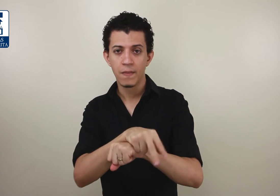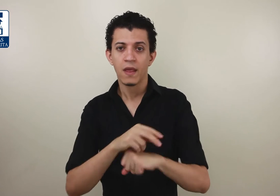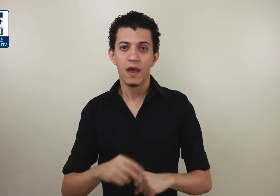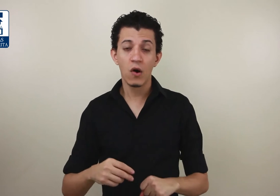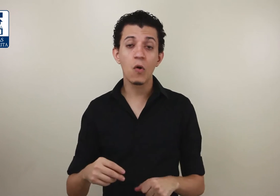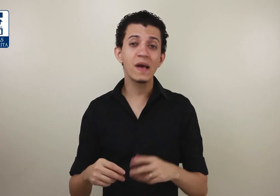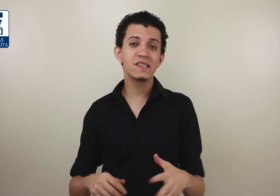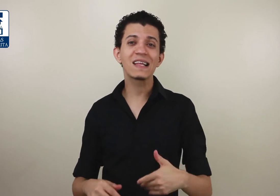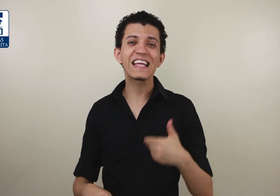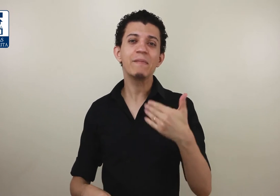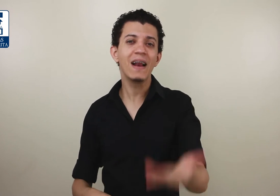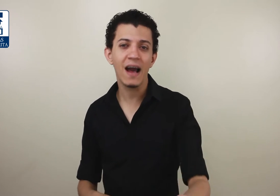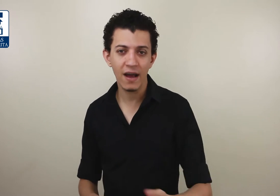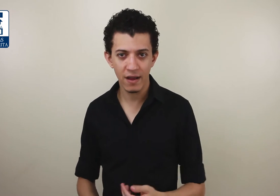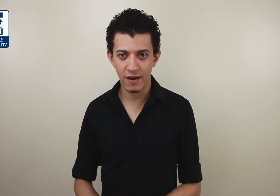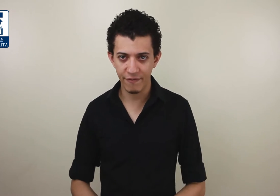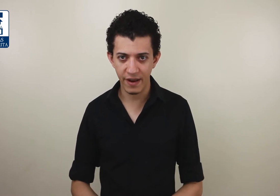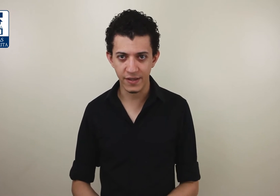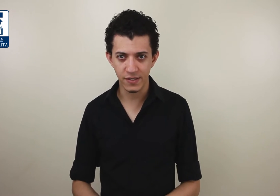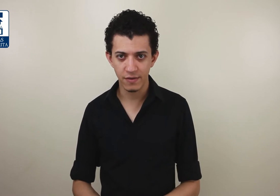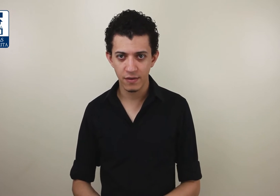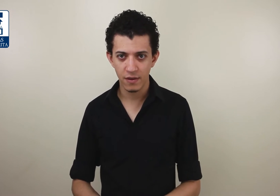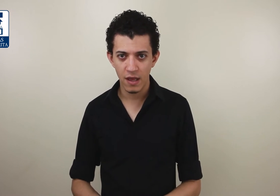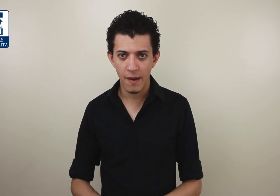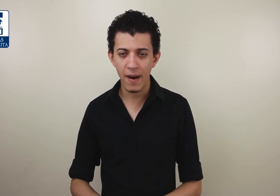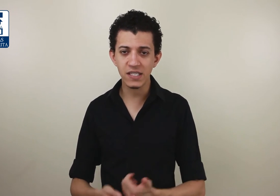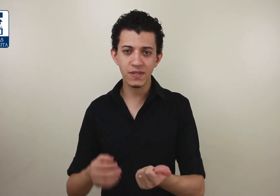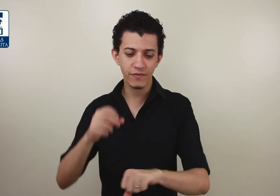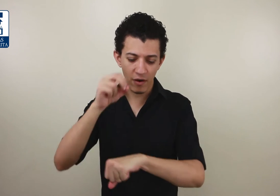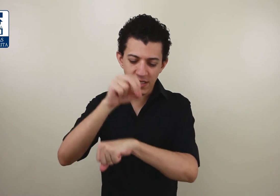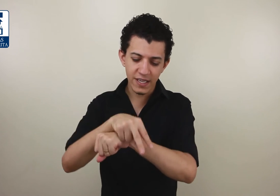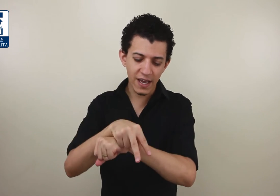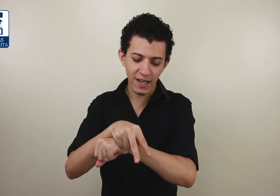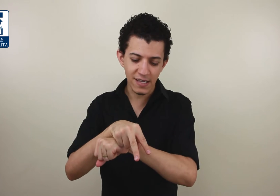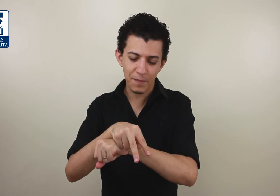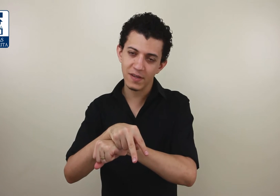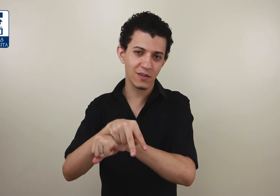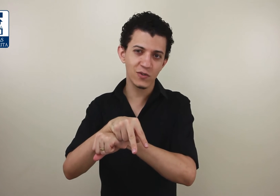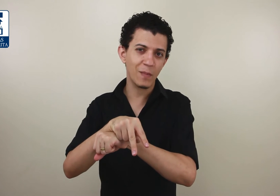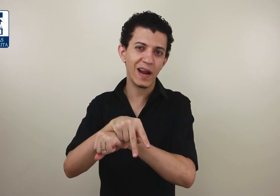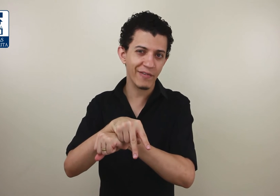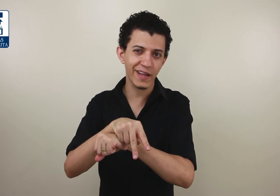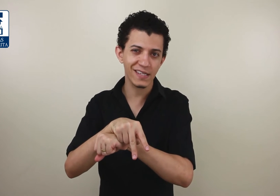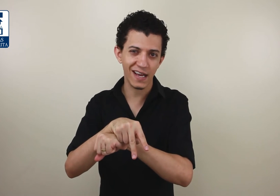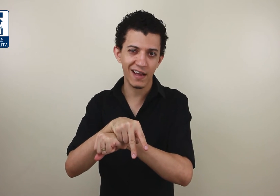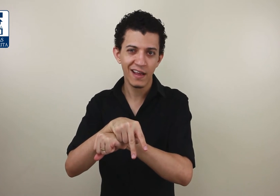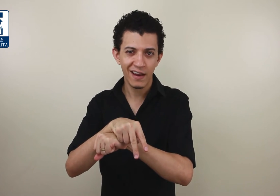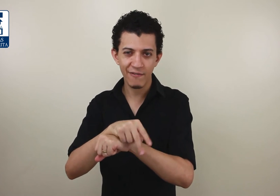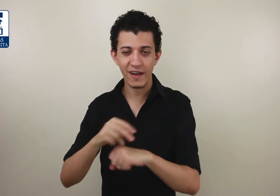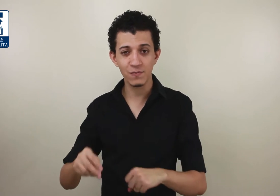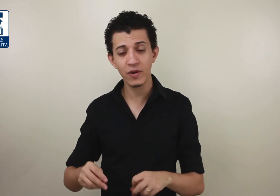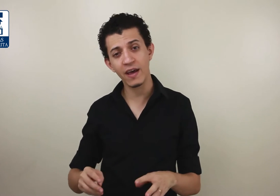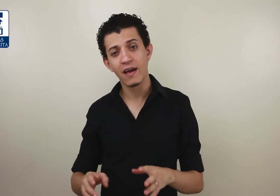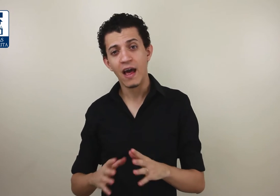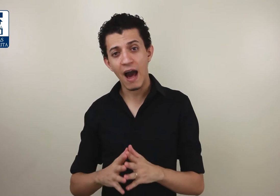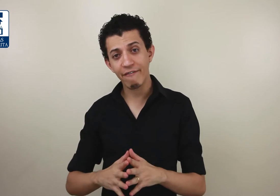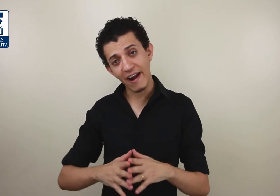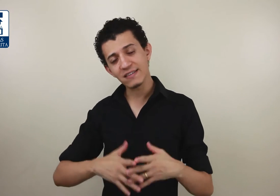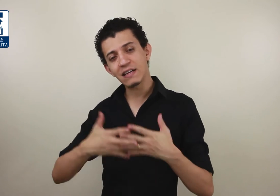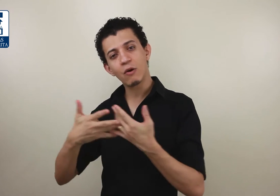Eu comecei a trabalhar na FENEIS. Max, mas você não falou que você quer ingressar? Por você não usou a palavra ingressar na frase? Porque a frase na língua